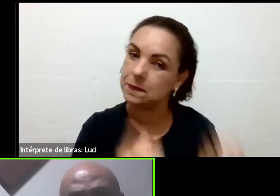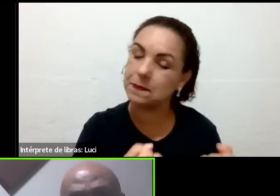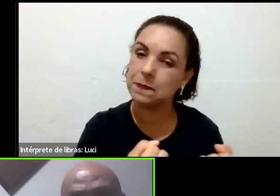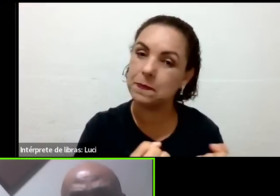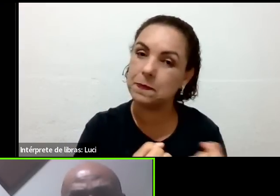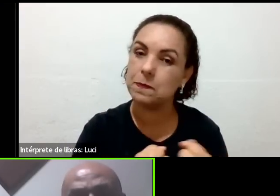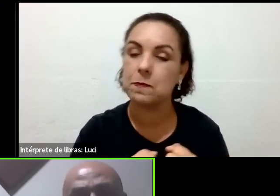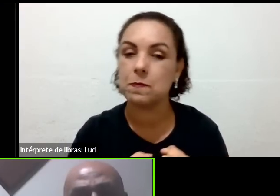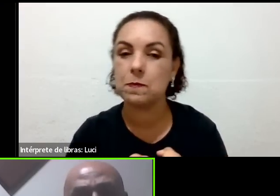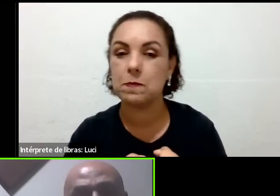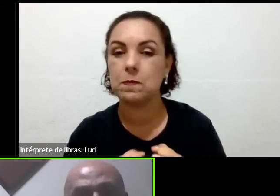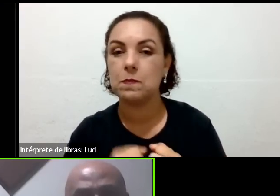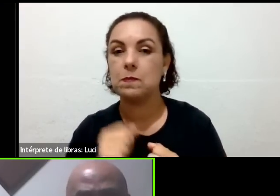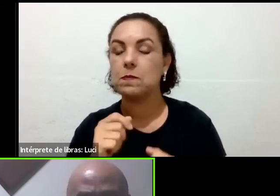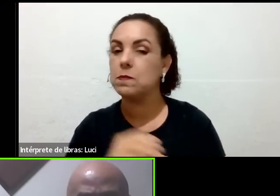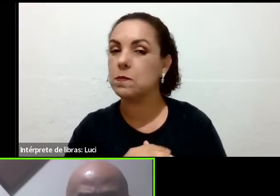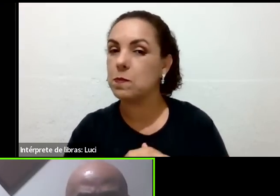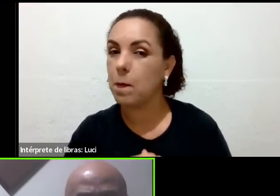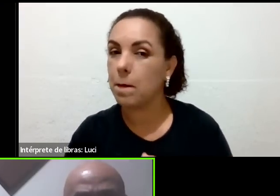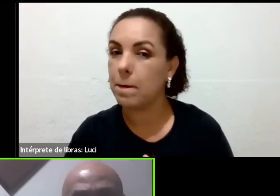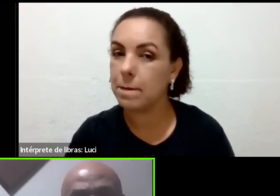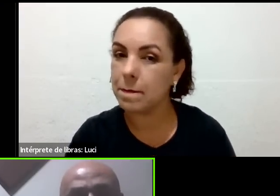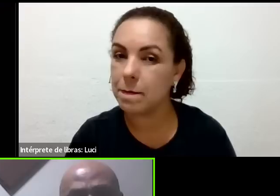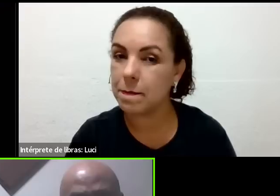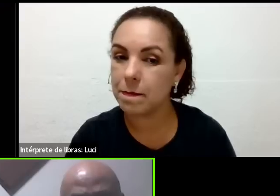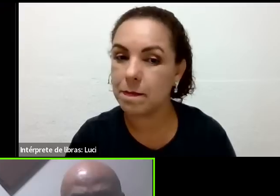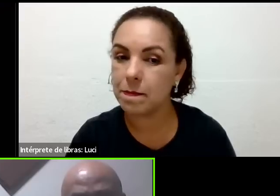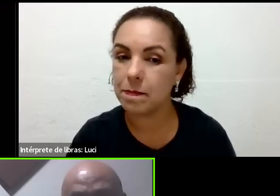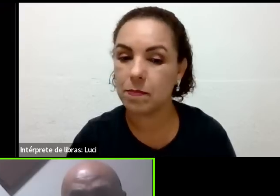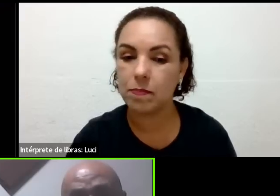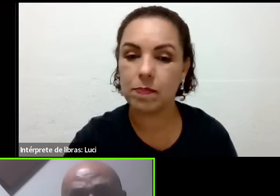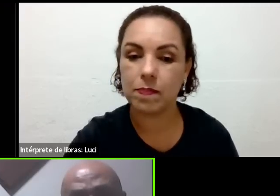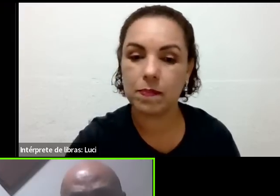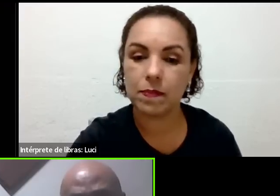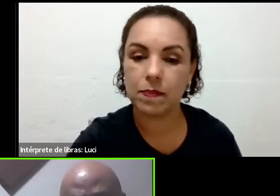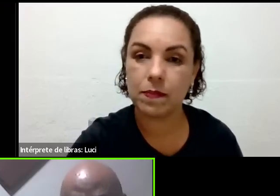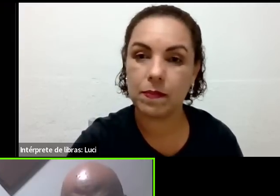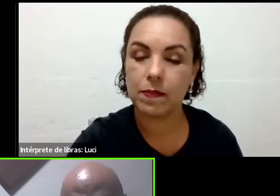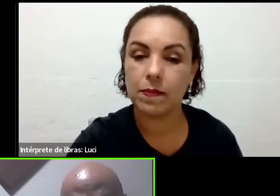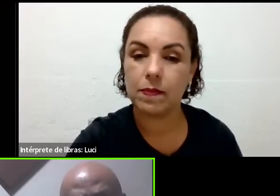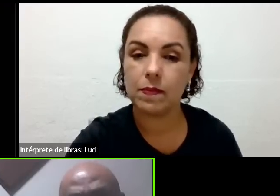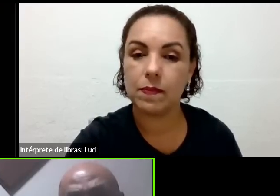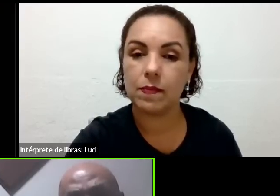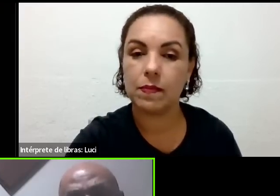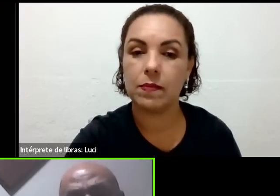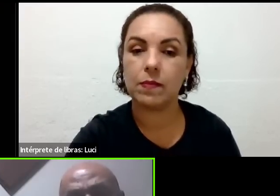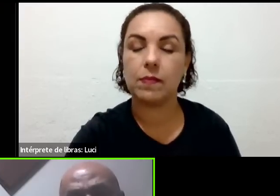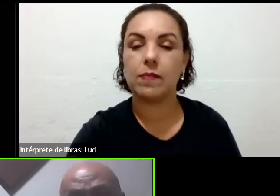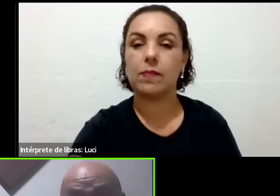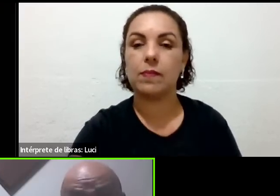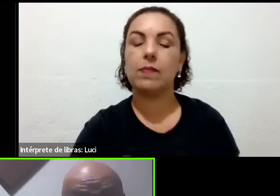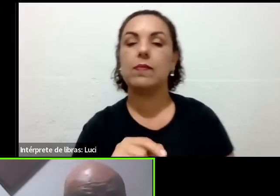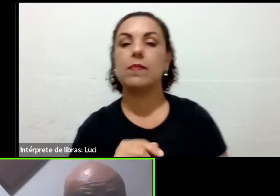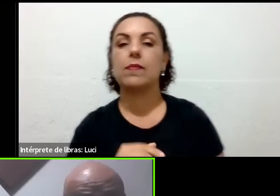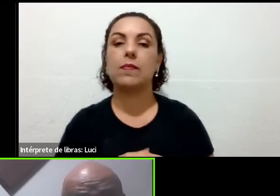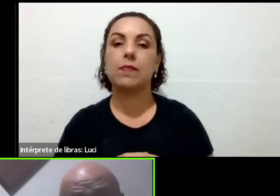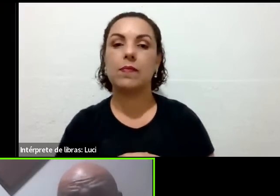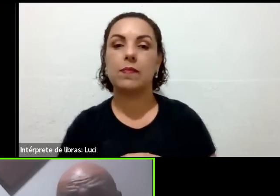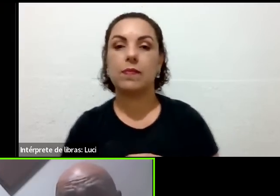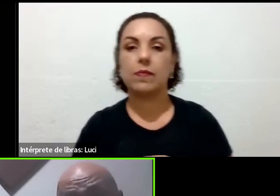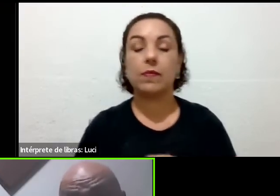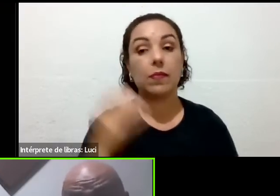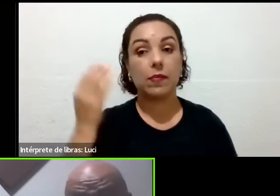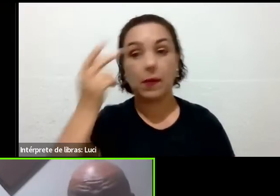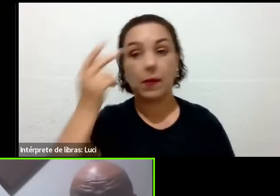que nos convidou, 45 dias antes, ela começou a fazer uso. Nós já a conhecíamos, ela era depressiva,